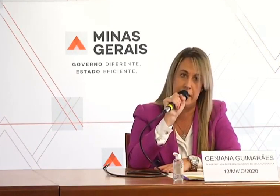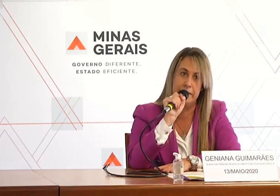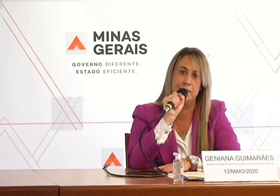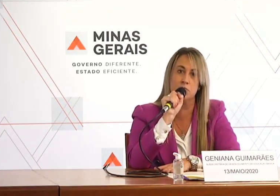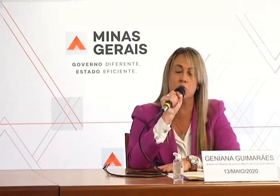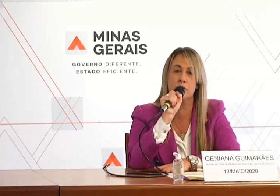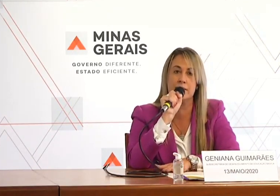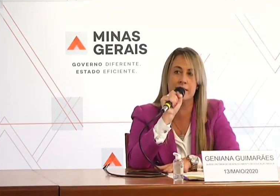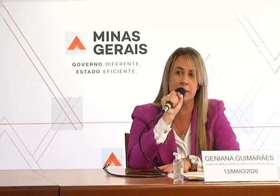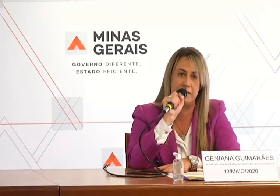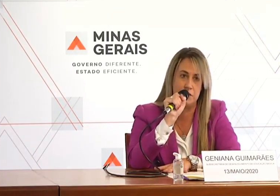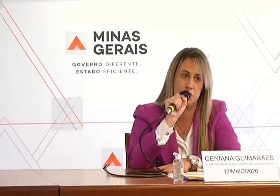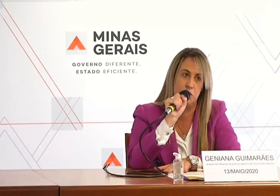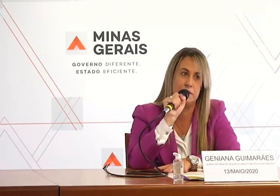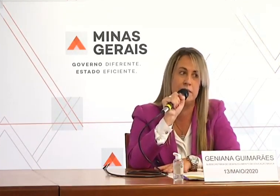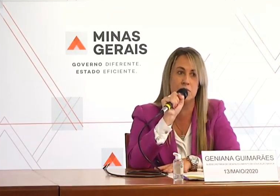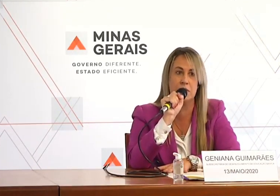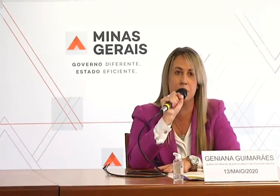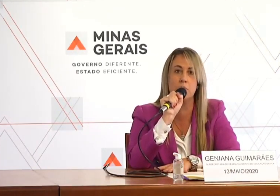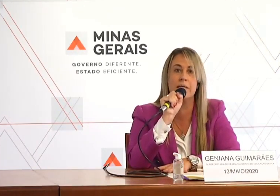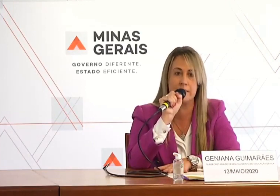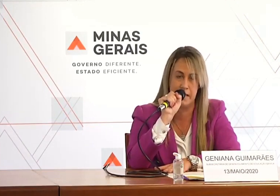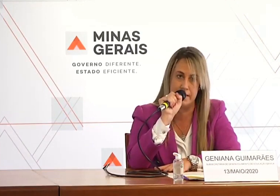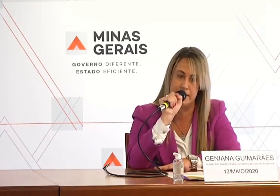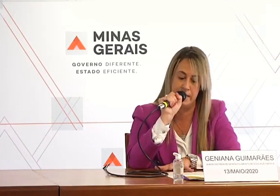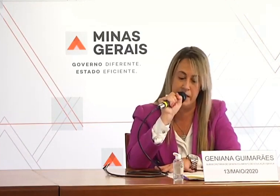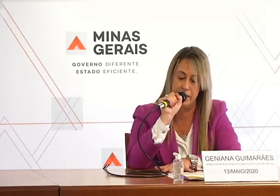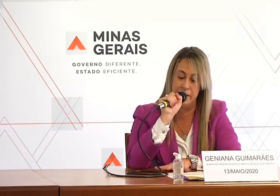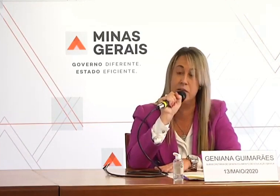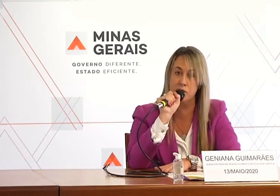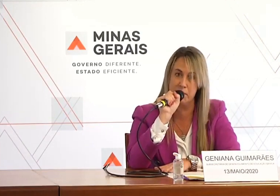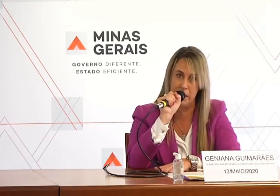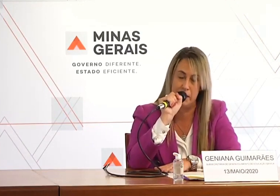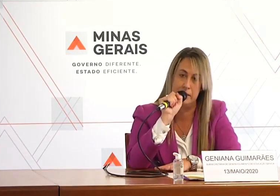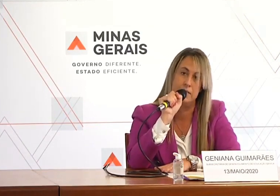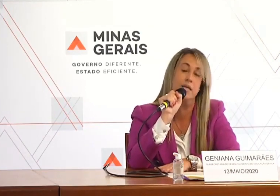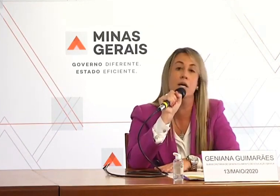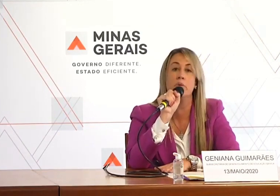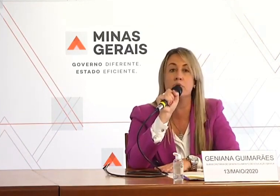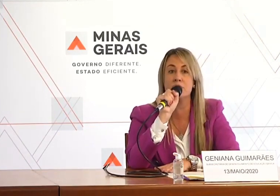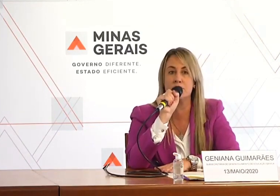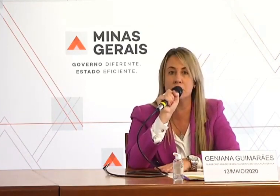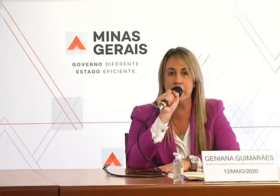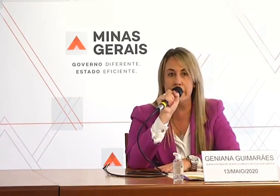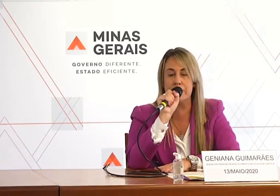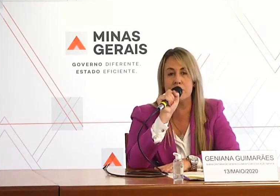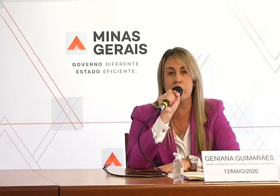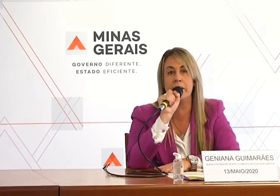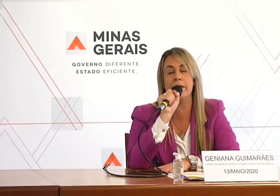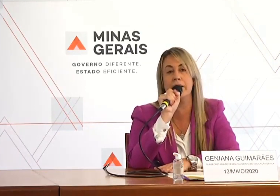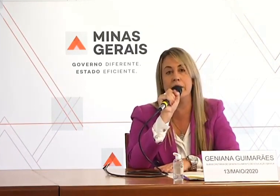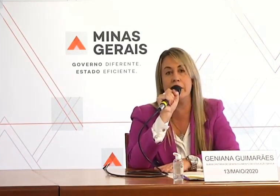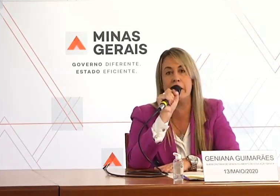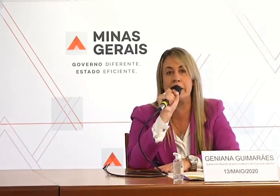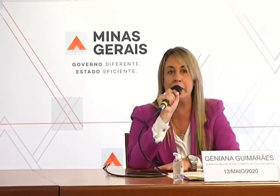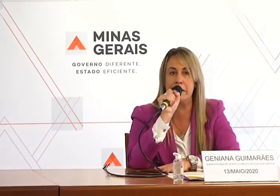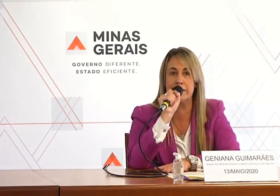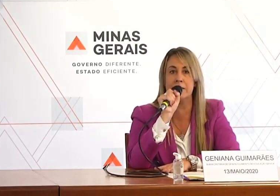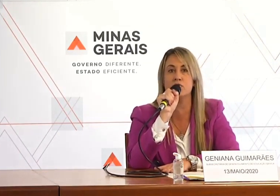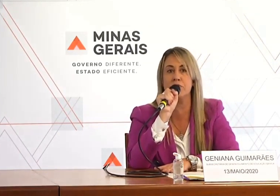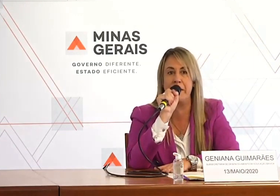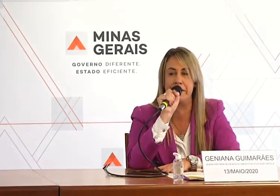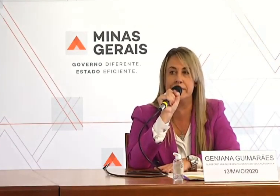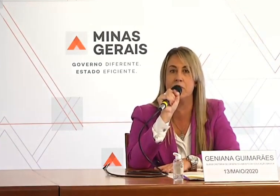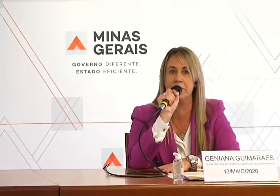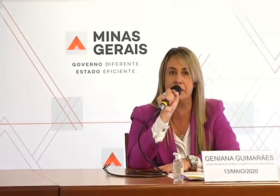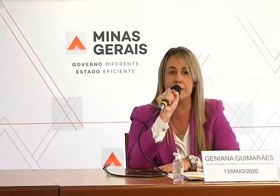precisarem. Então, todas as adaptações estão sendo pensadas e contempladas. Para os estudantes, aqueles